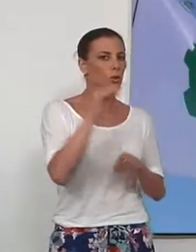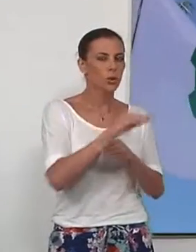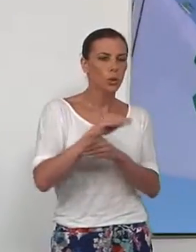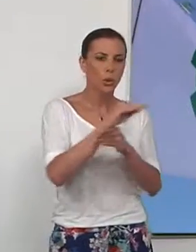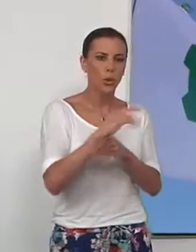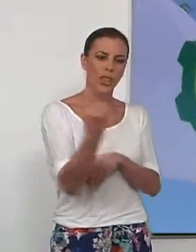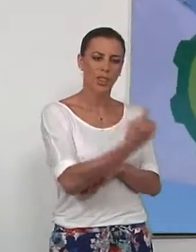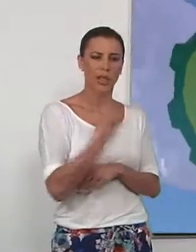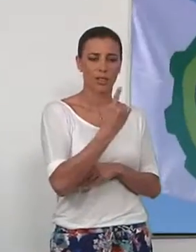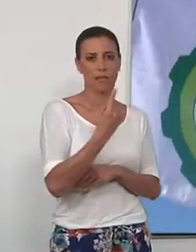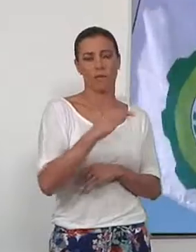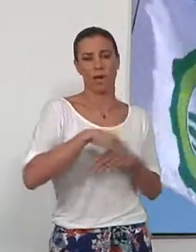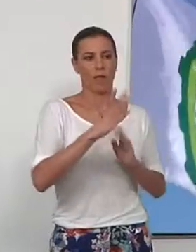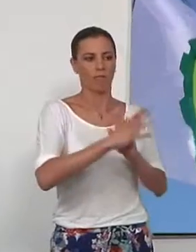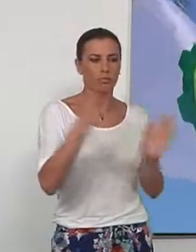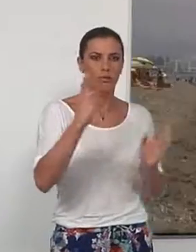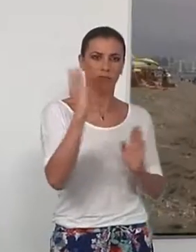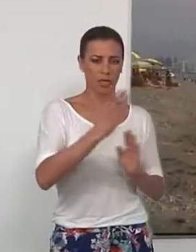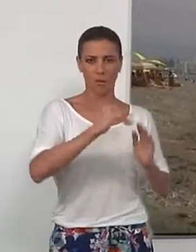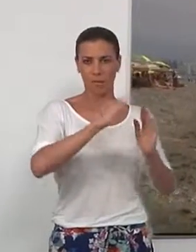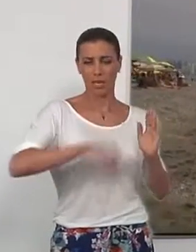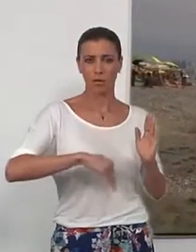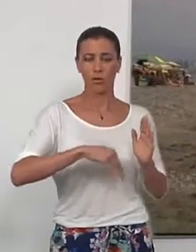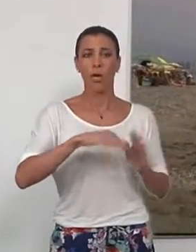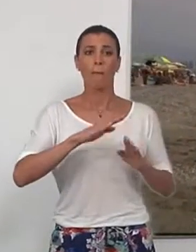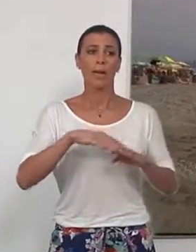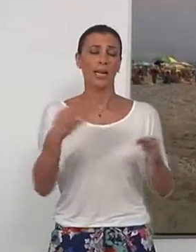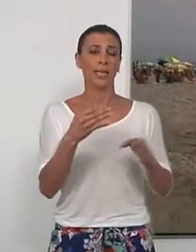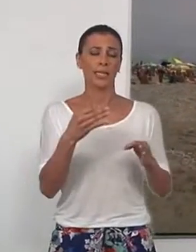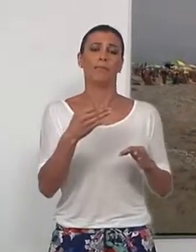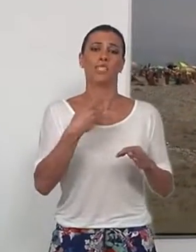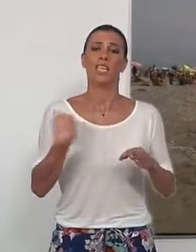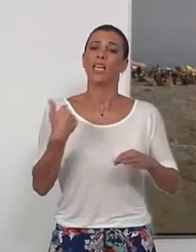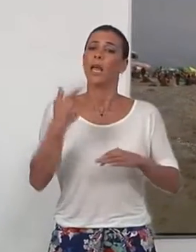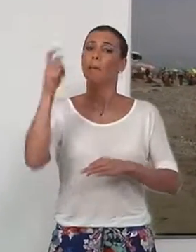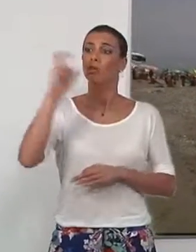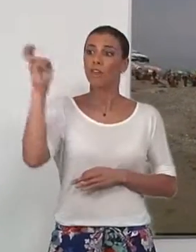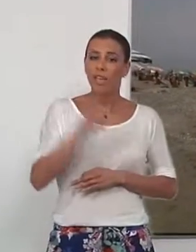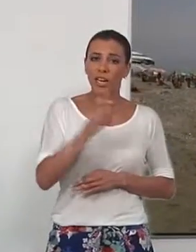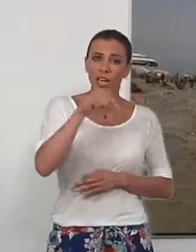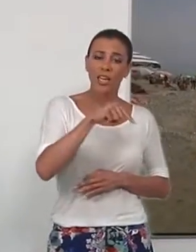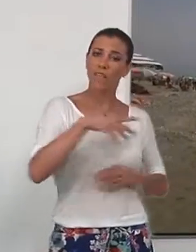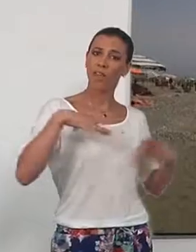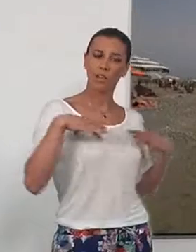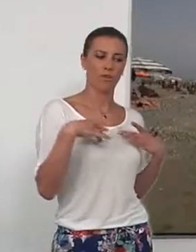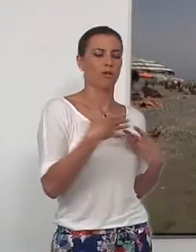delictivos. Se trata de que el ciudadano se encuentre seguro y que en ningún momento sienta que se está restringiendo el